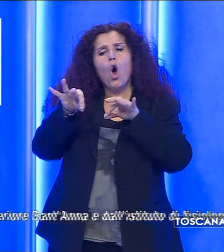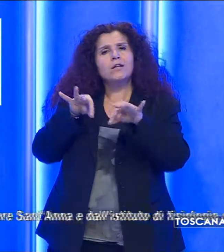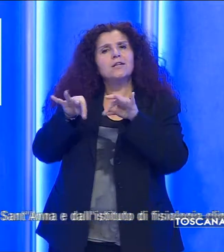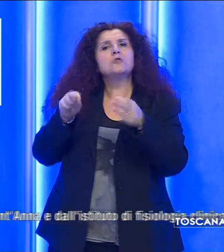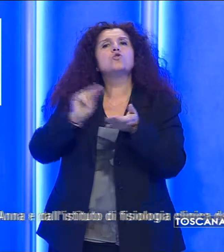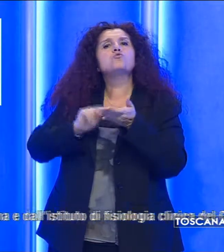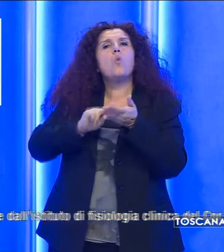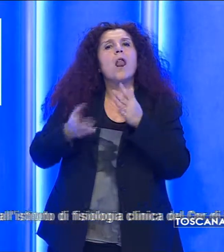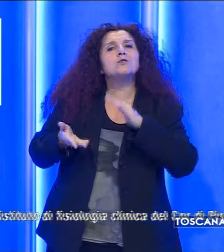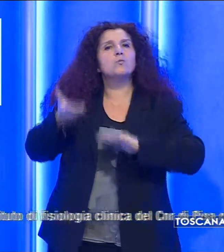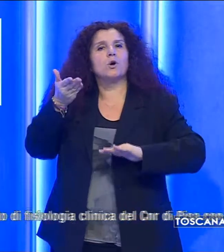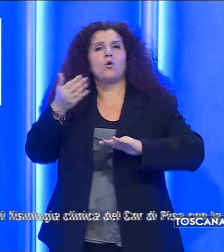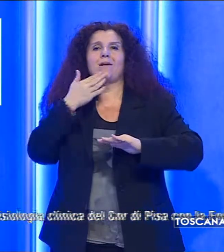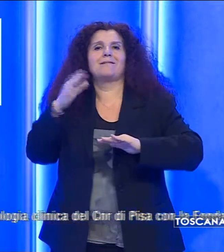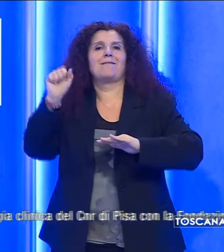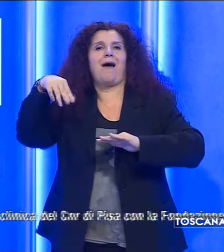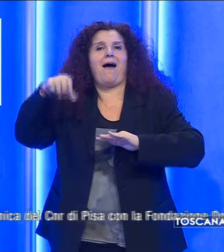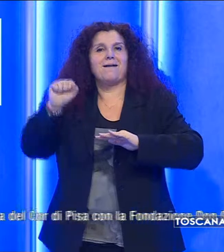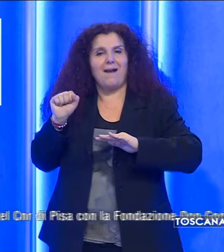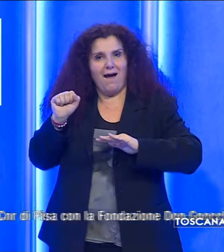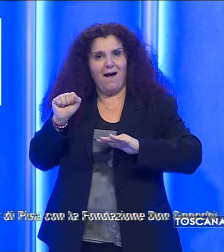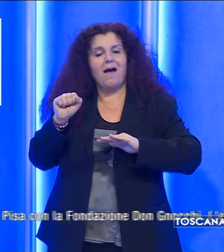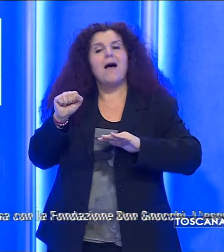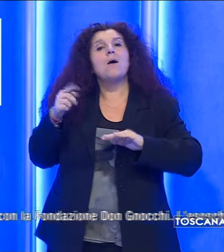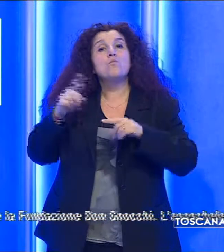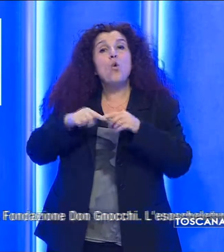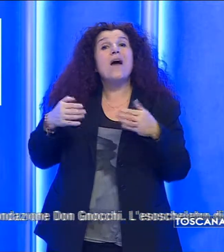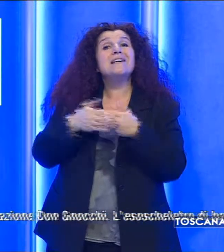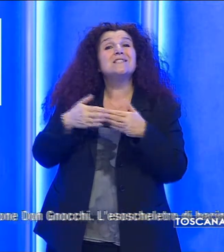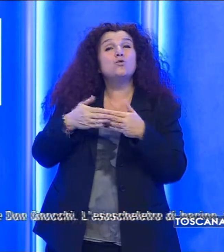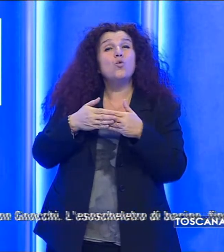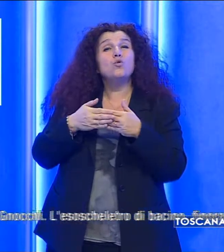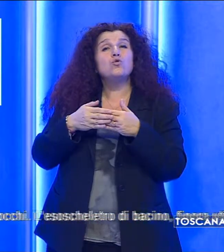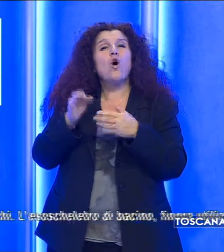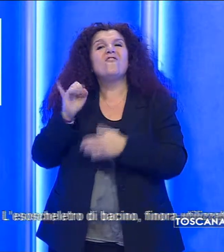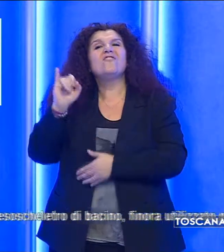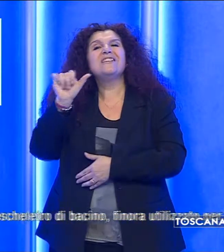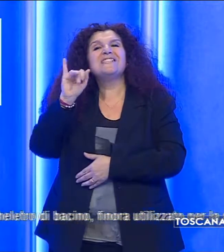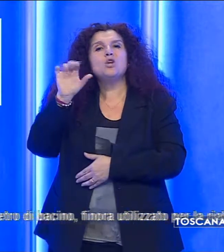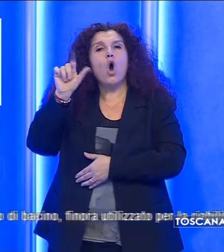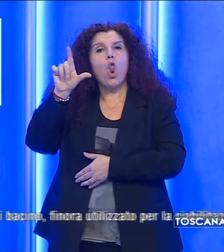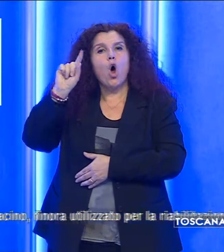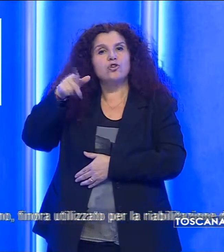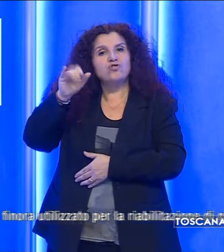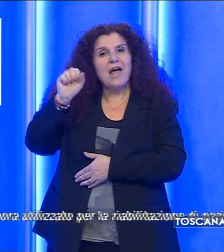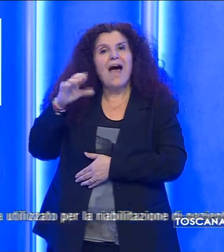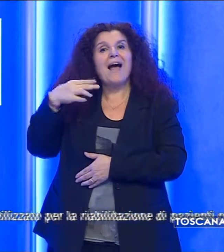Scuola Superiore Sant'Anna e dall'Istituto di Fisiologia Clinica del